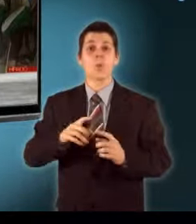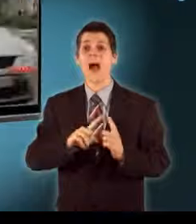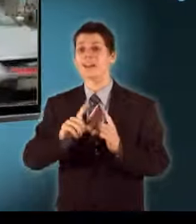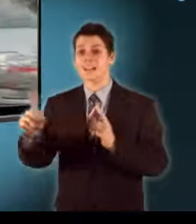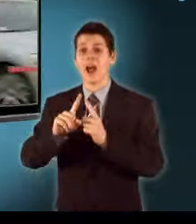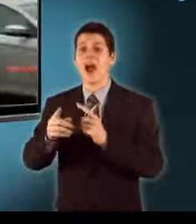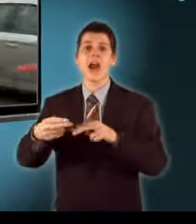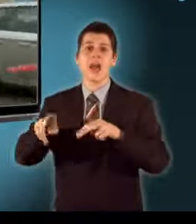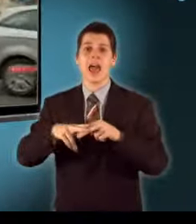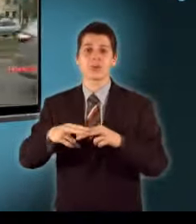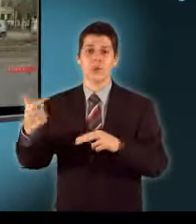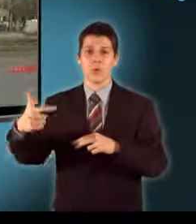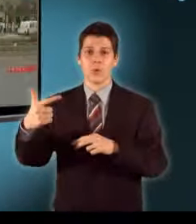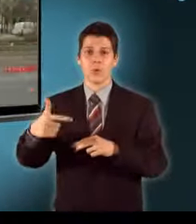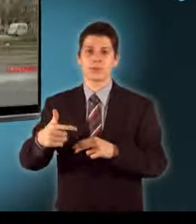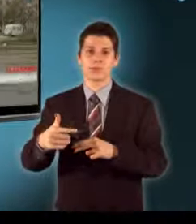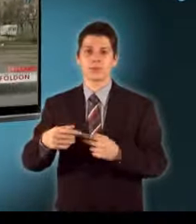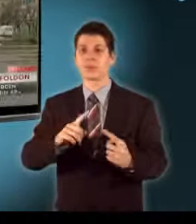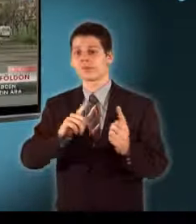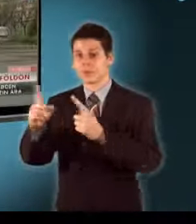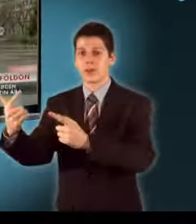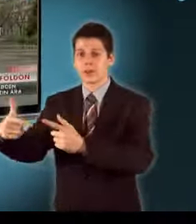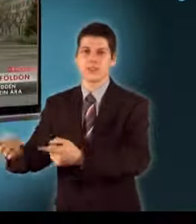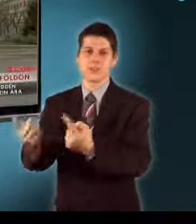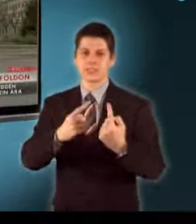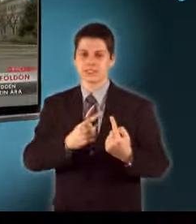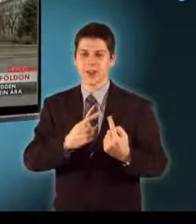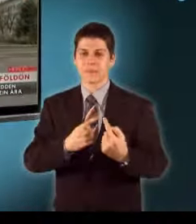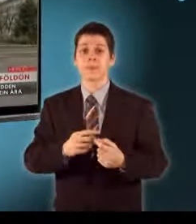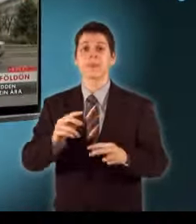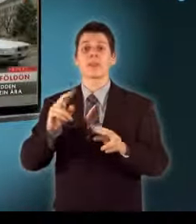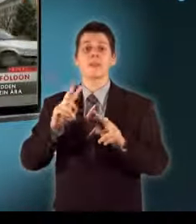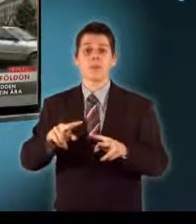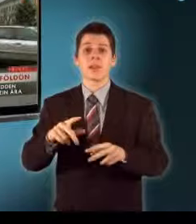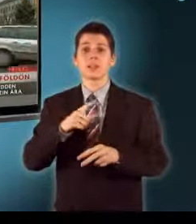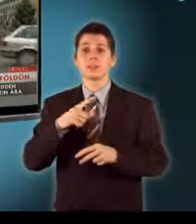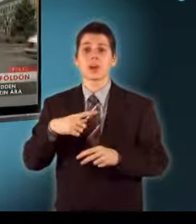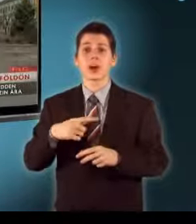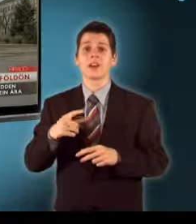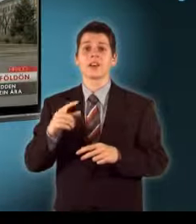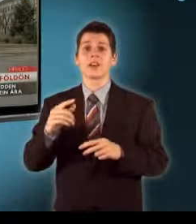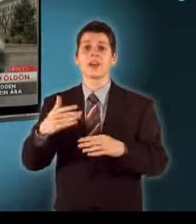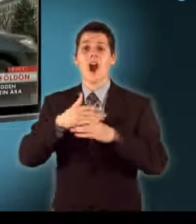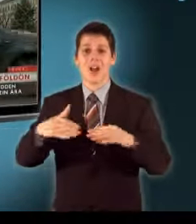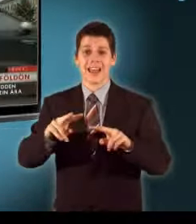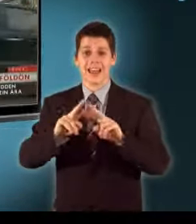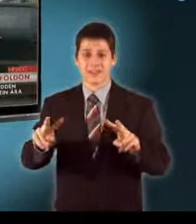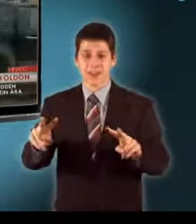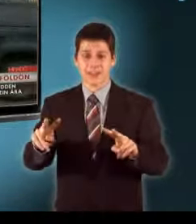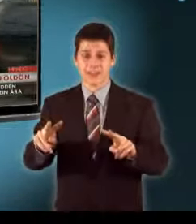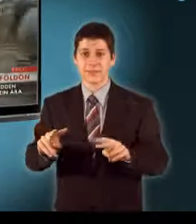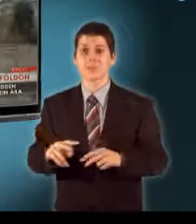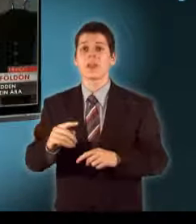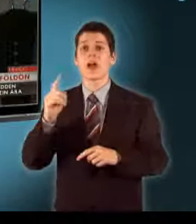Romániába megy a legtöbb határ közelében élő tankolni Uniós ország lévén csak a fuvaronkénti áthozható mennyiség